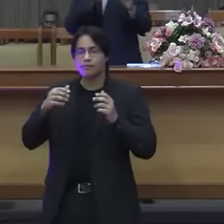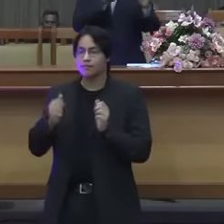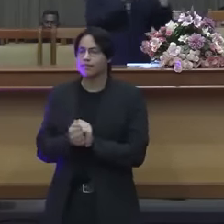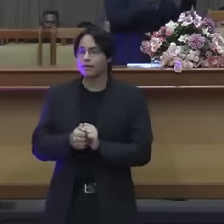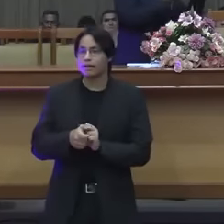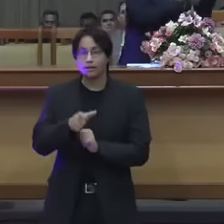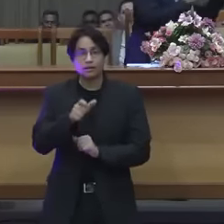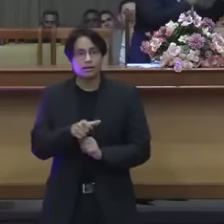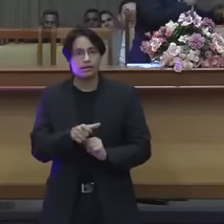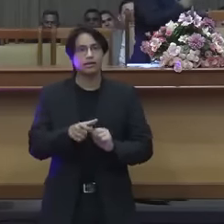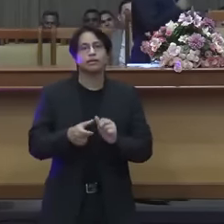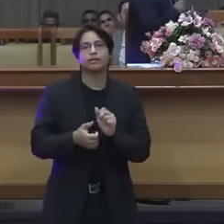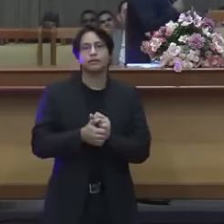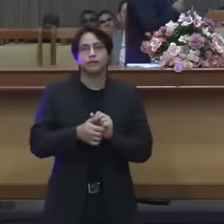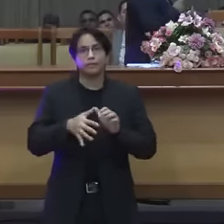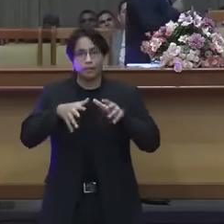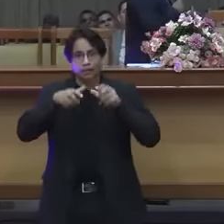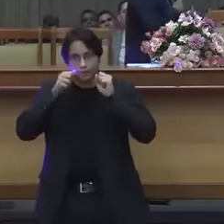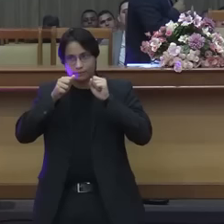lei de Deus, ela é boa.